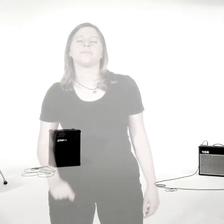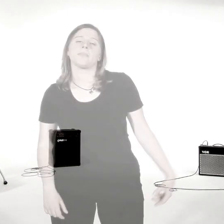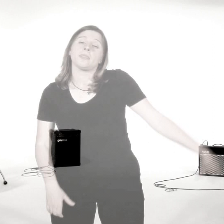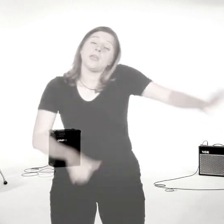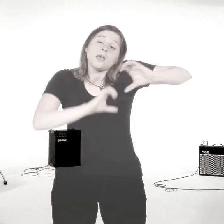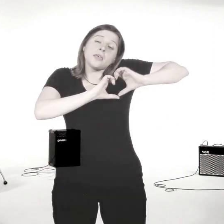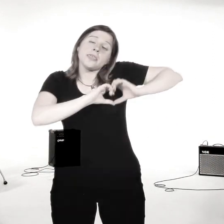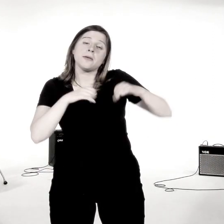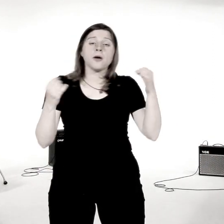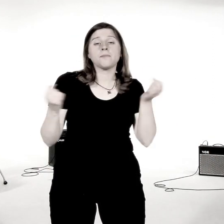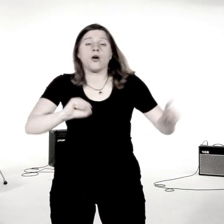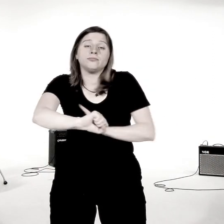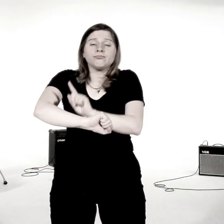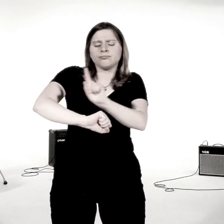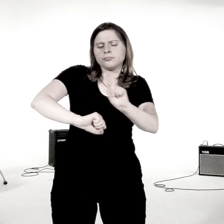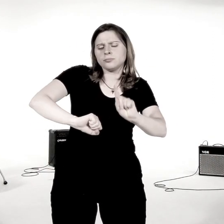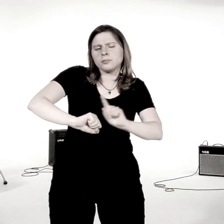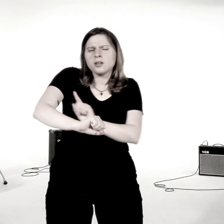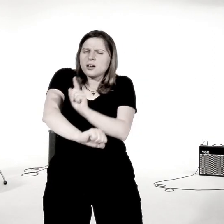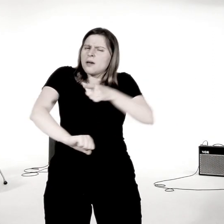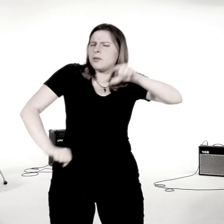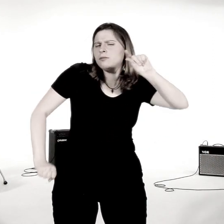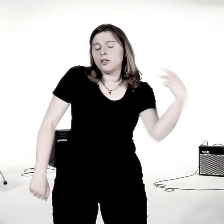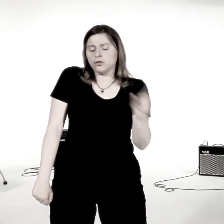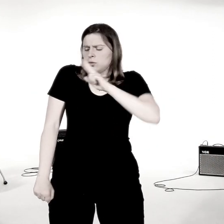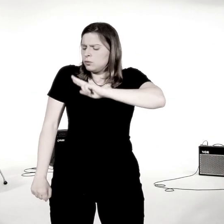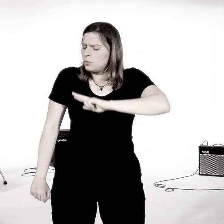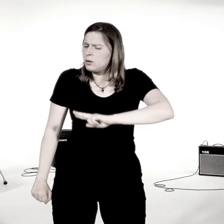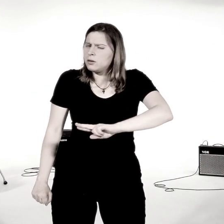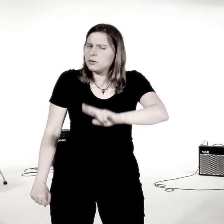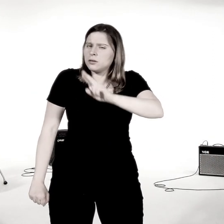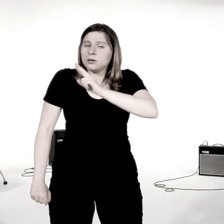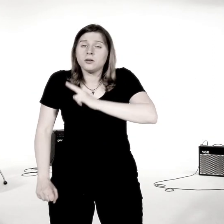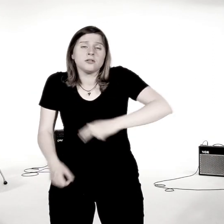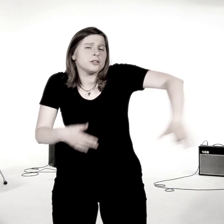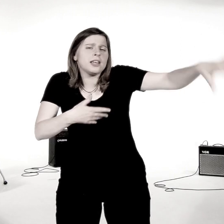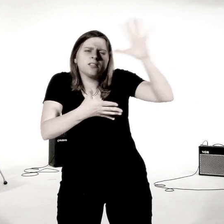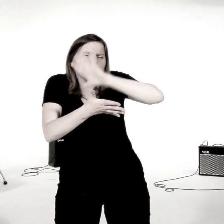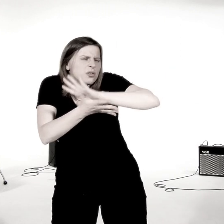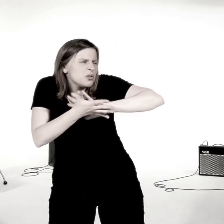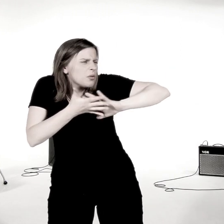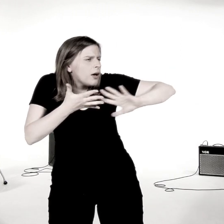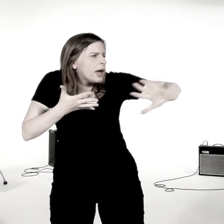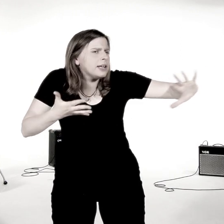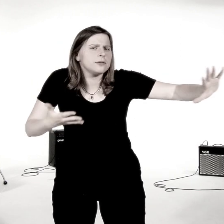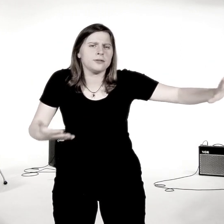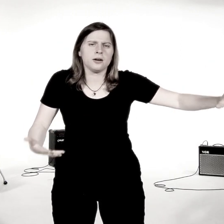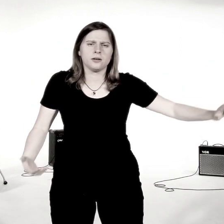sein Liebe braucht Zeit, hab etwas Geduld, das geht nicht so einfach.